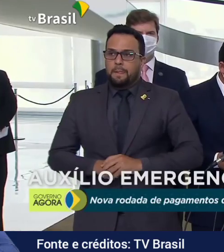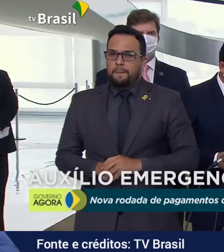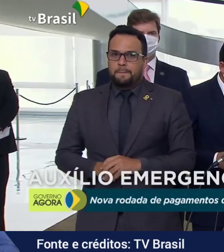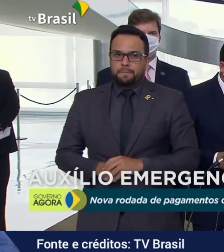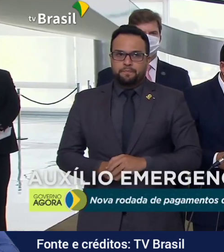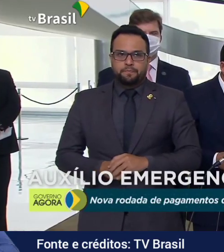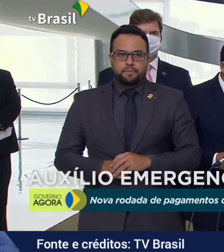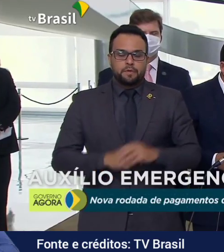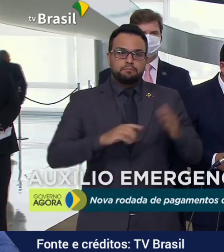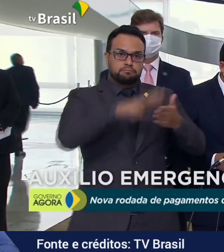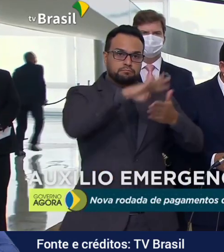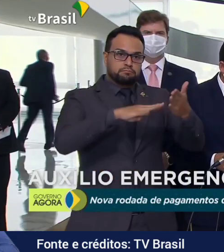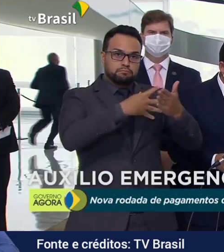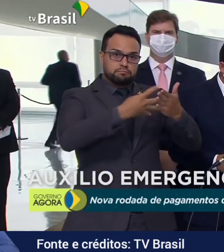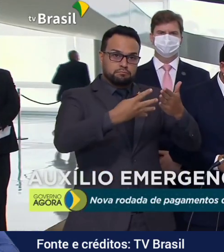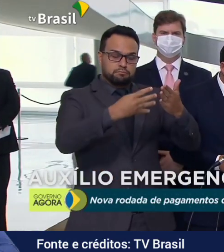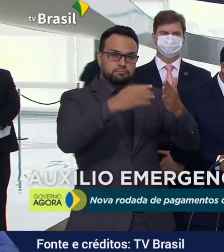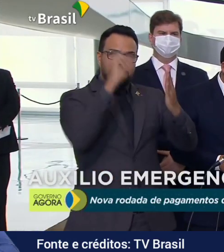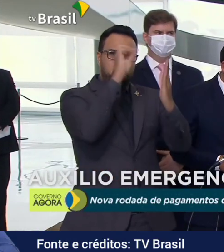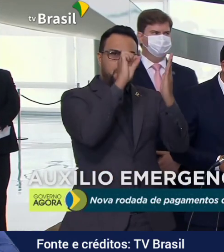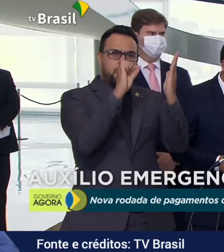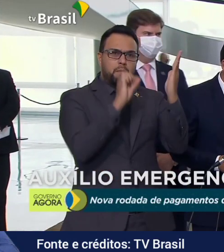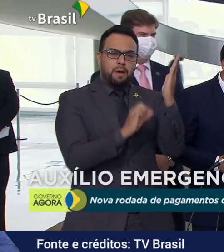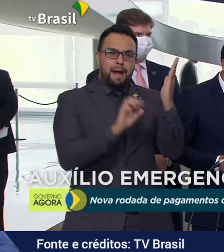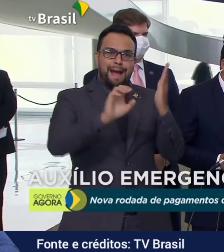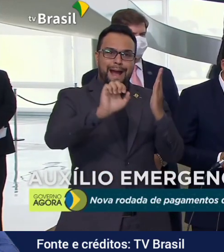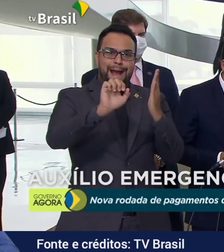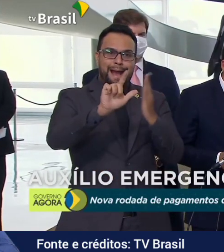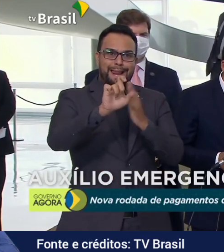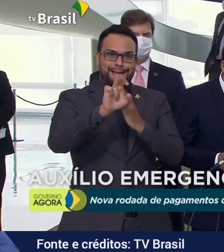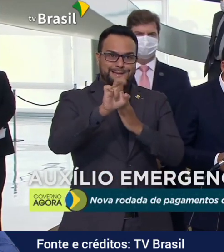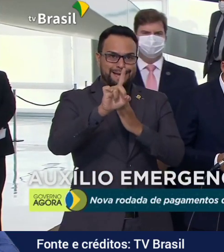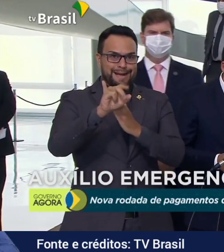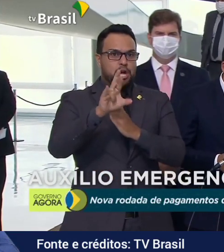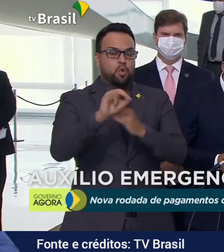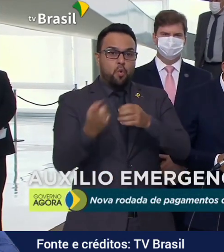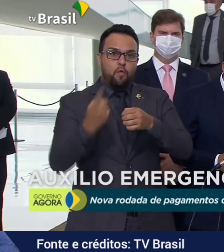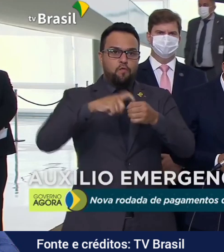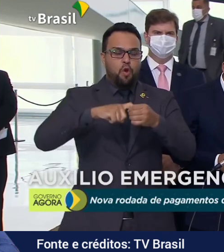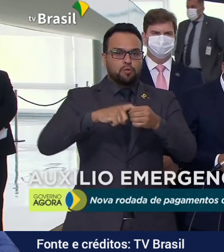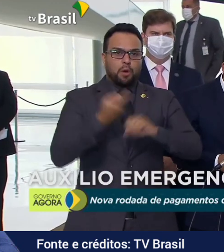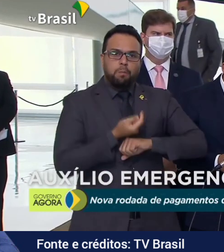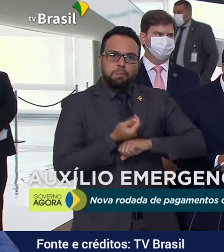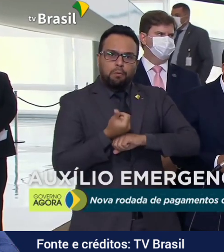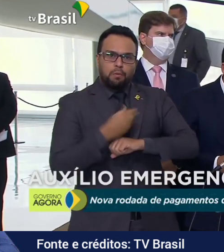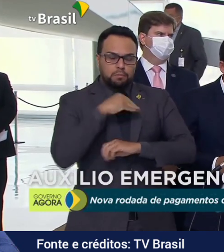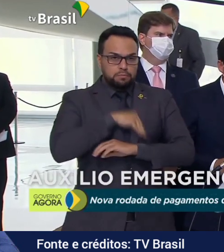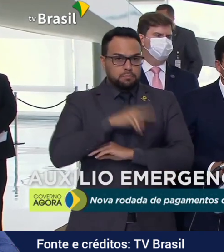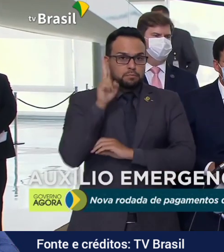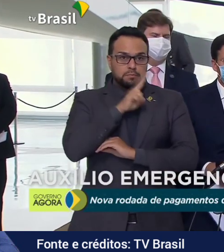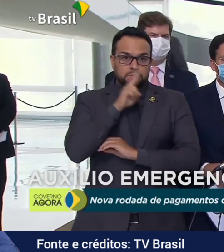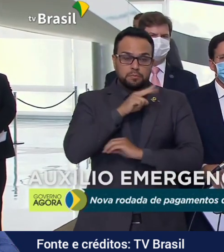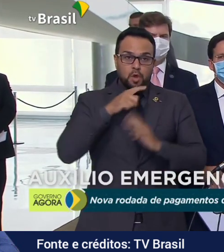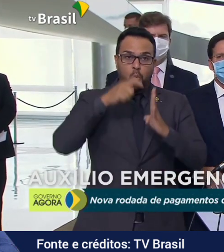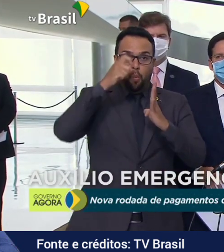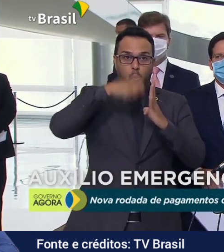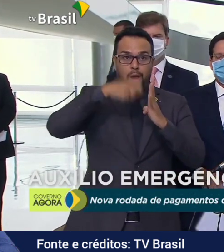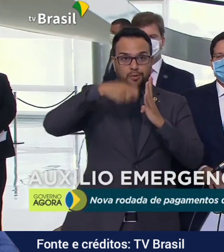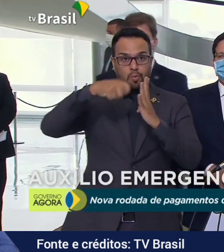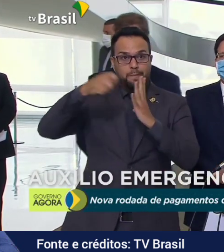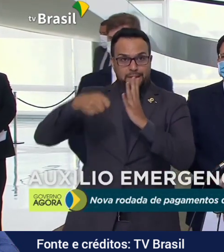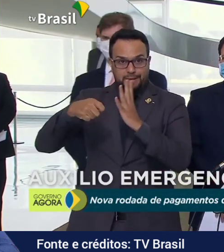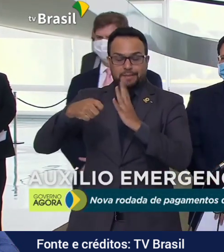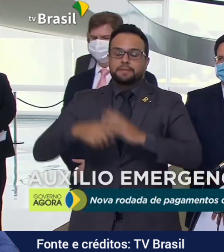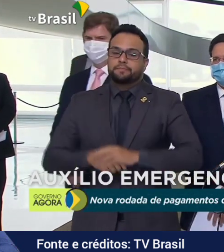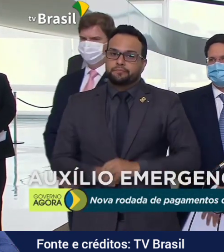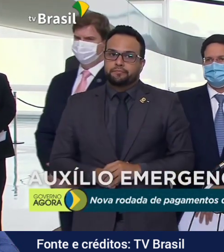O calendário, com a volta do auxílio emergencial por quatro meses, é mais um